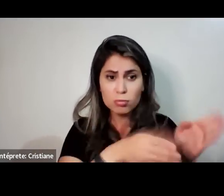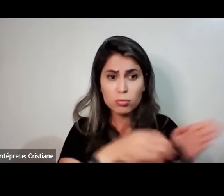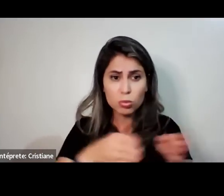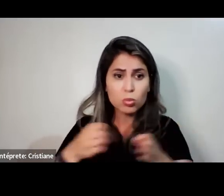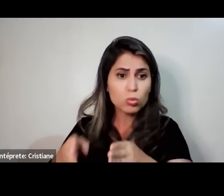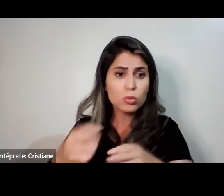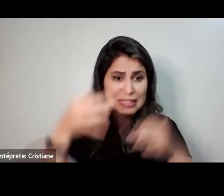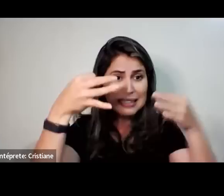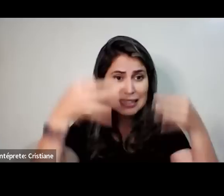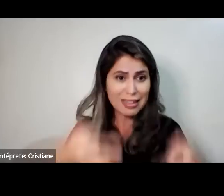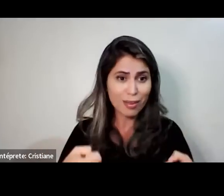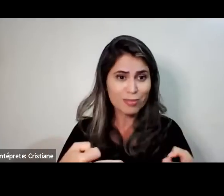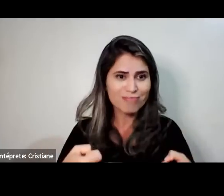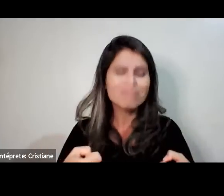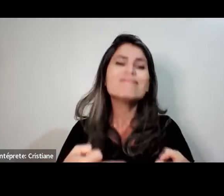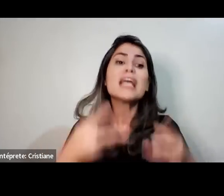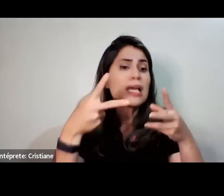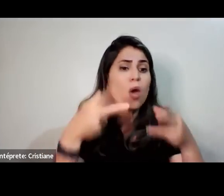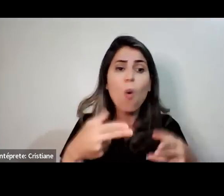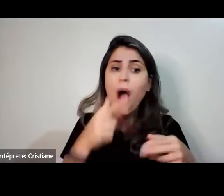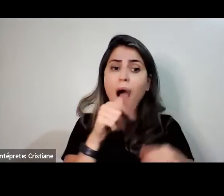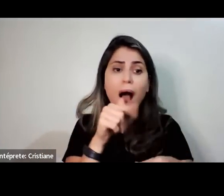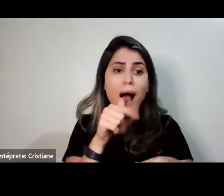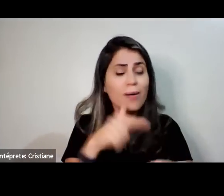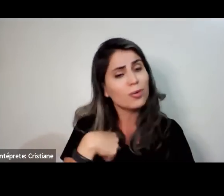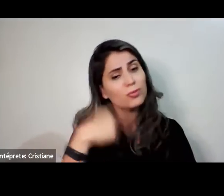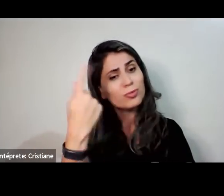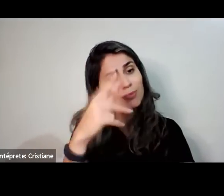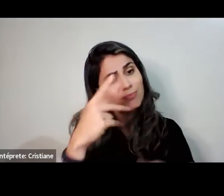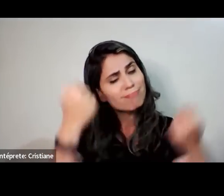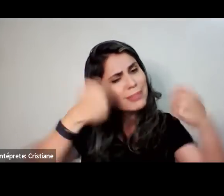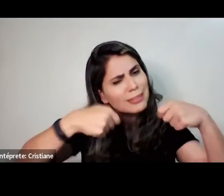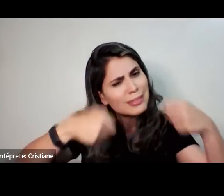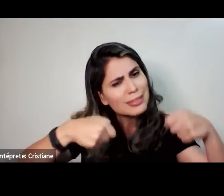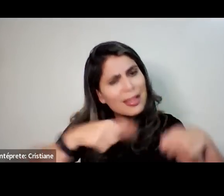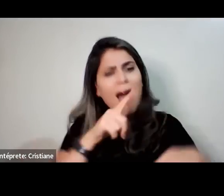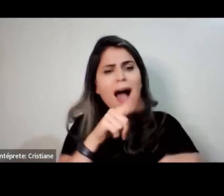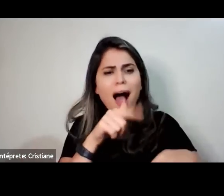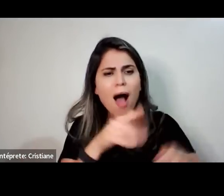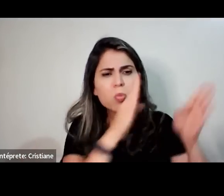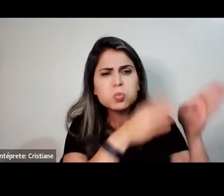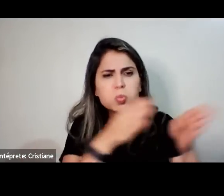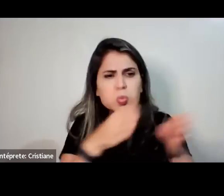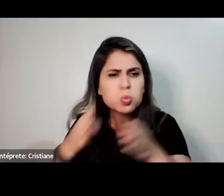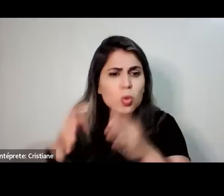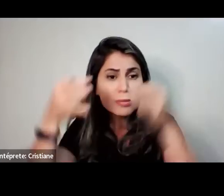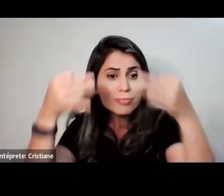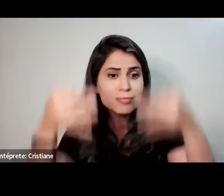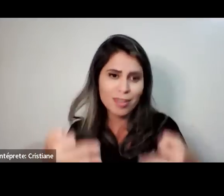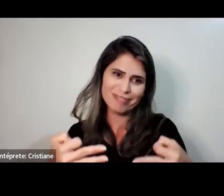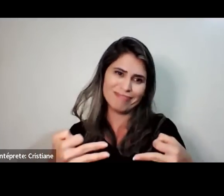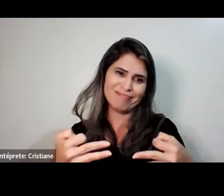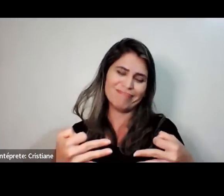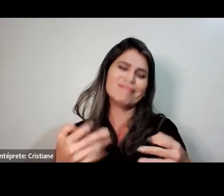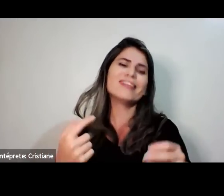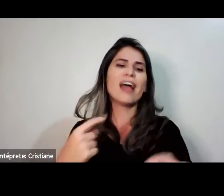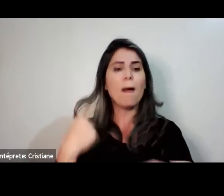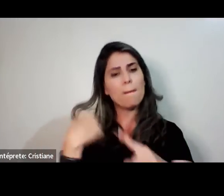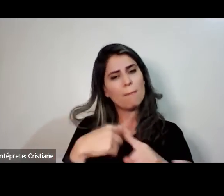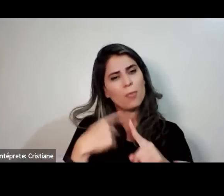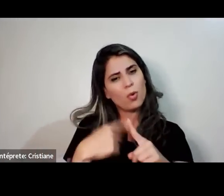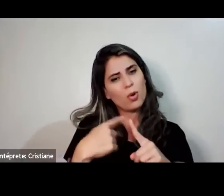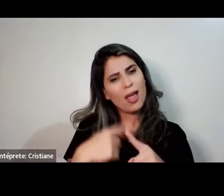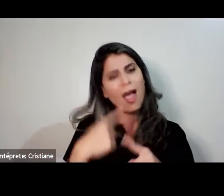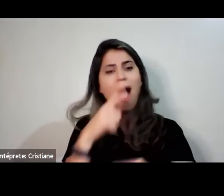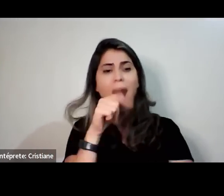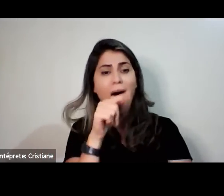É necessário um acompanhamento. Por isso que nós chamamos projeto de saúde. Não é produto para saúde,